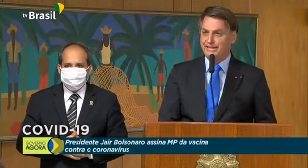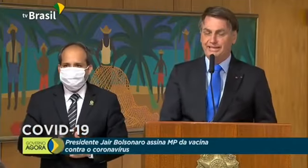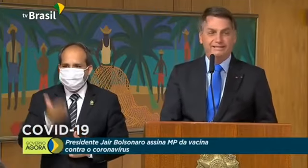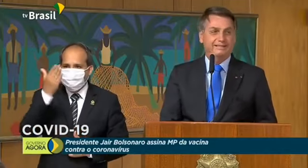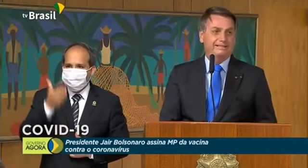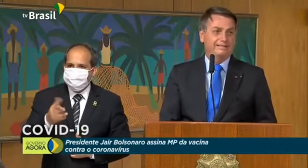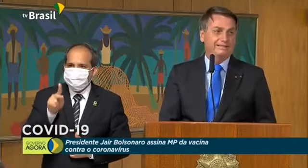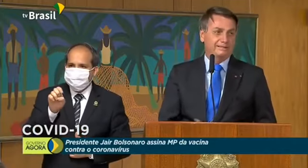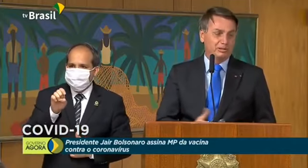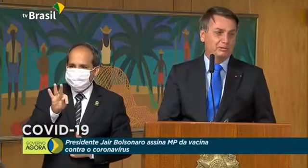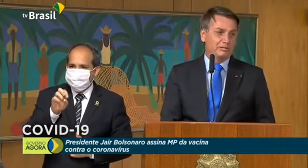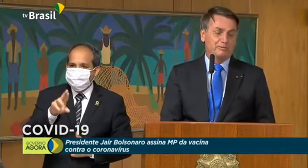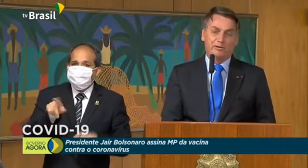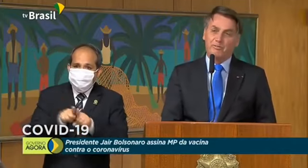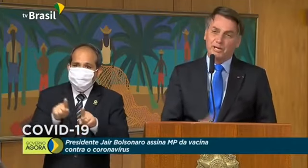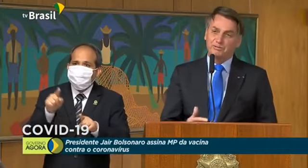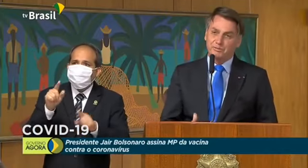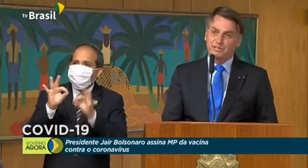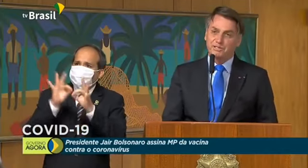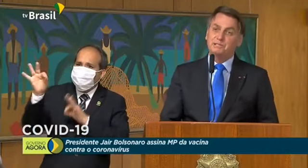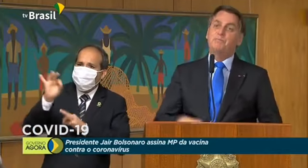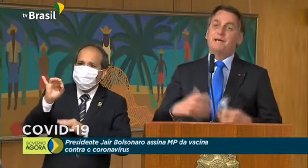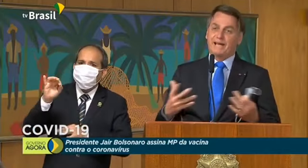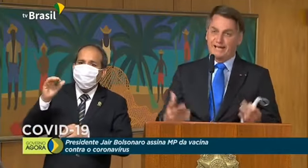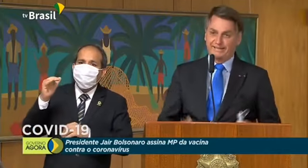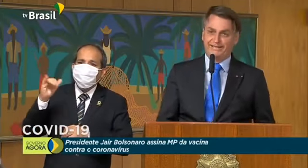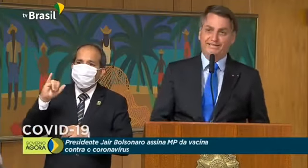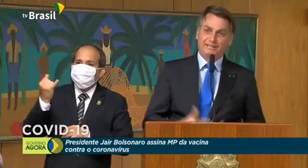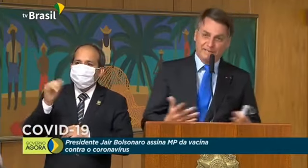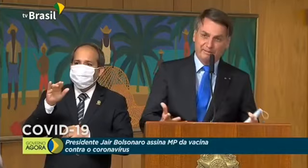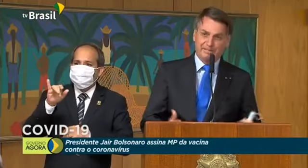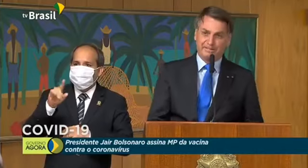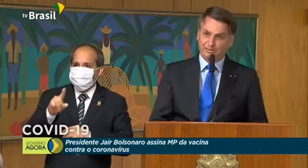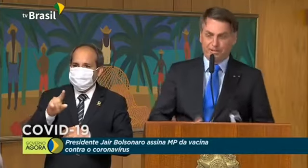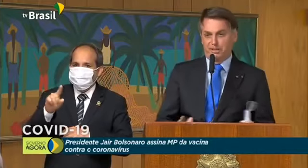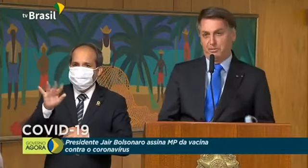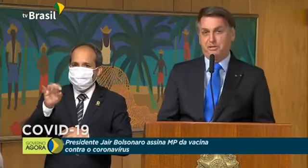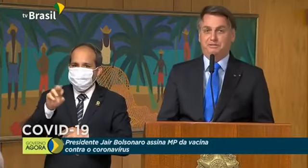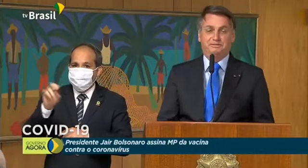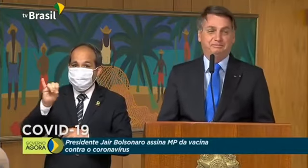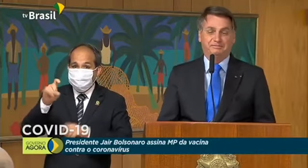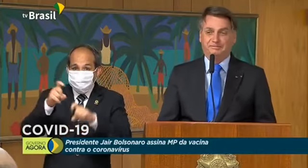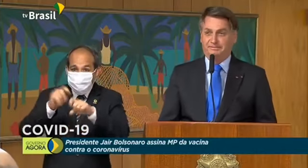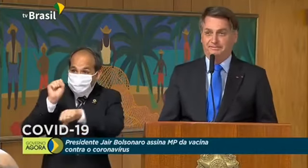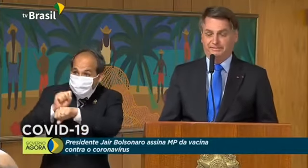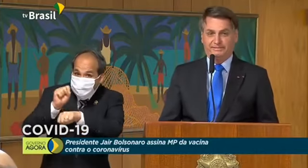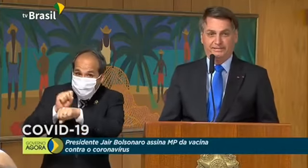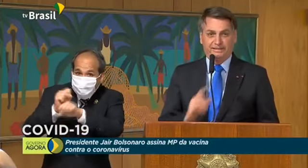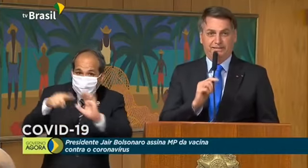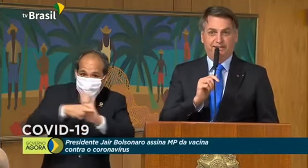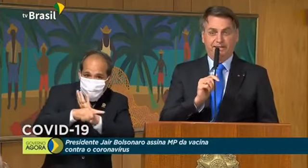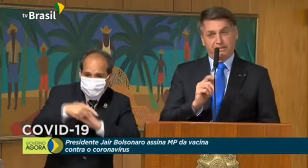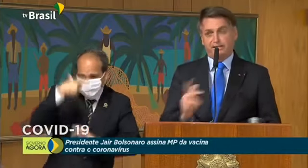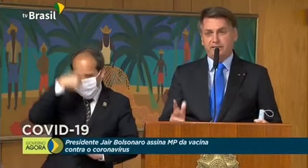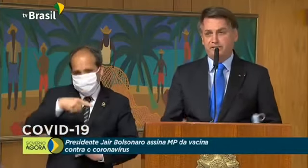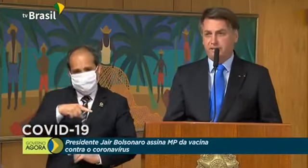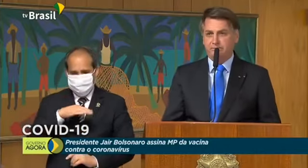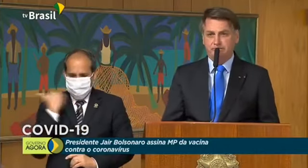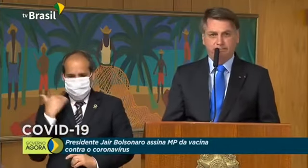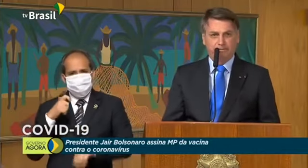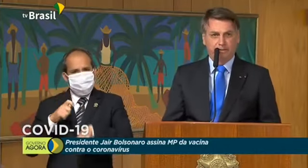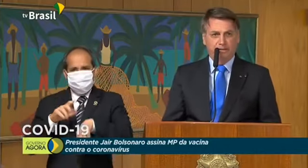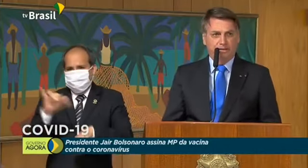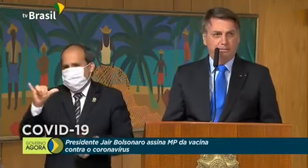Prezado Peternelli, se em juiz de fora o médico fosse esperar exames, eu teria morrido. Eu tinha que